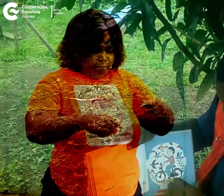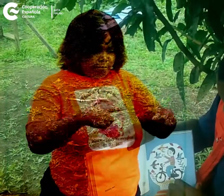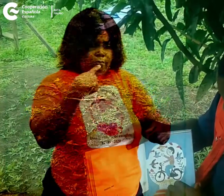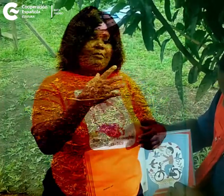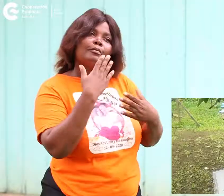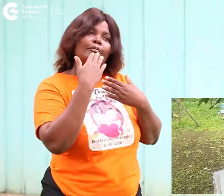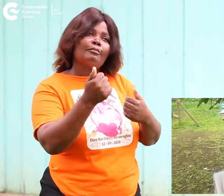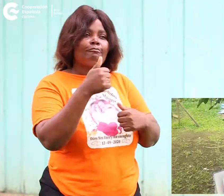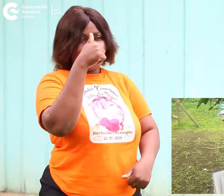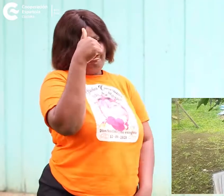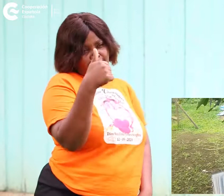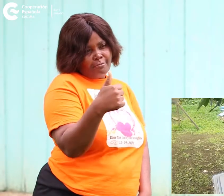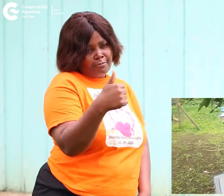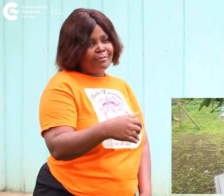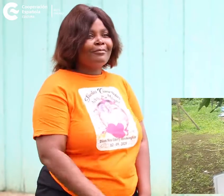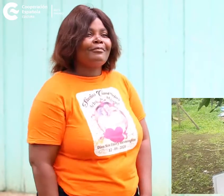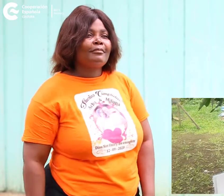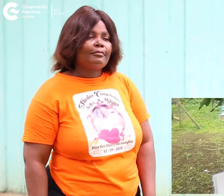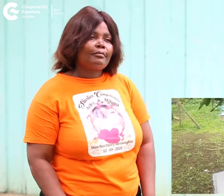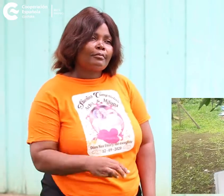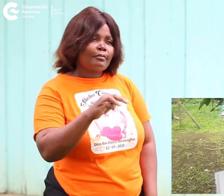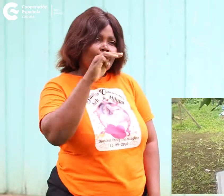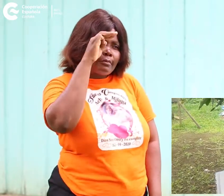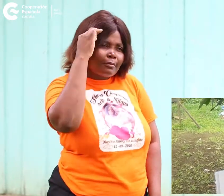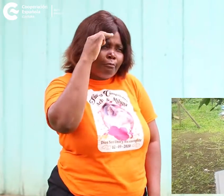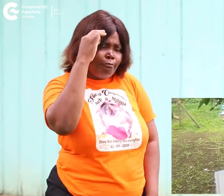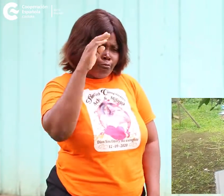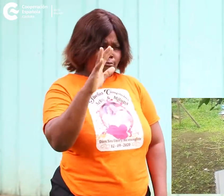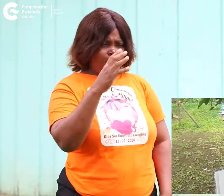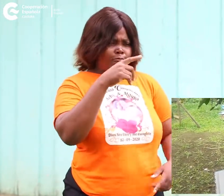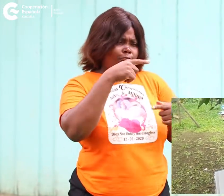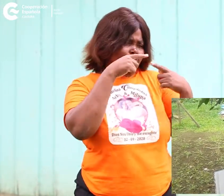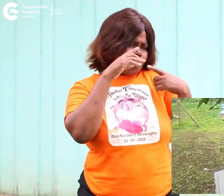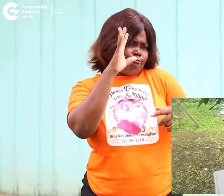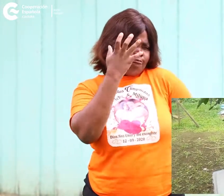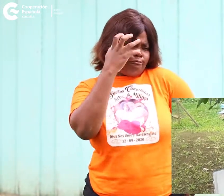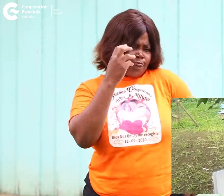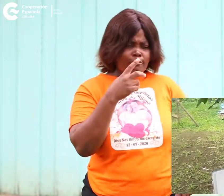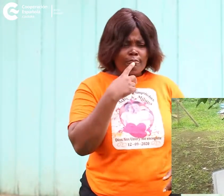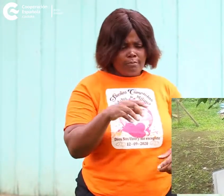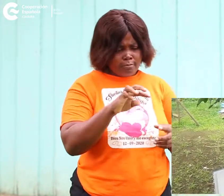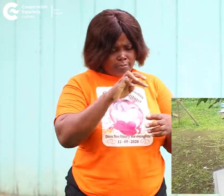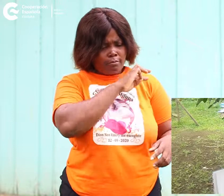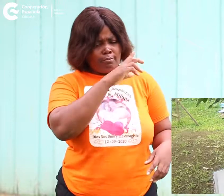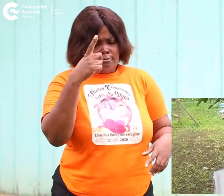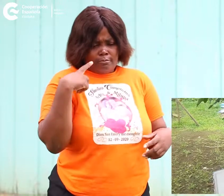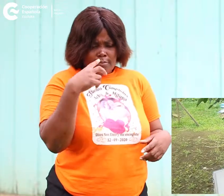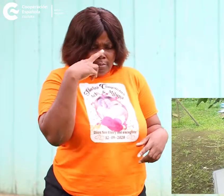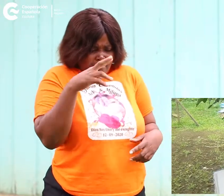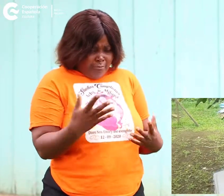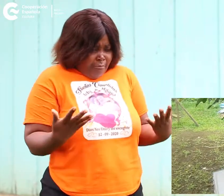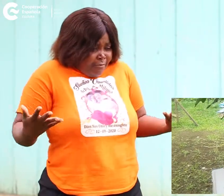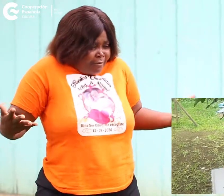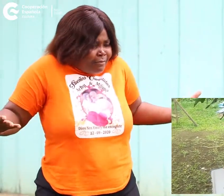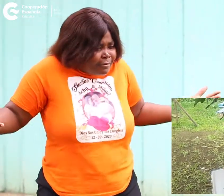súper bien maría está celosísima de maría luisa seguro a ver